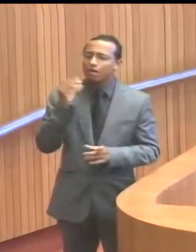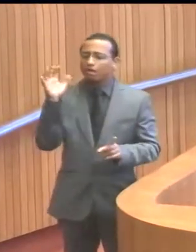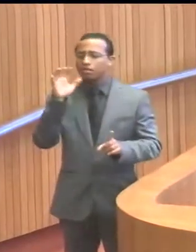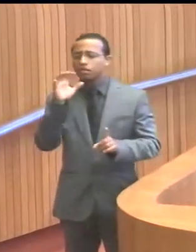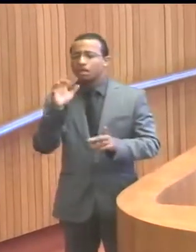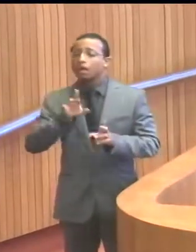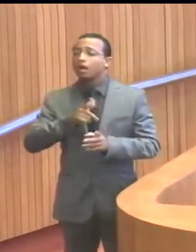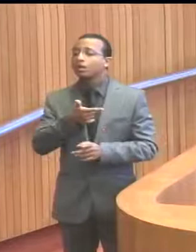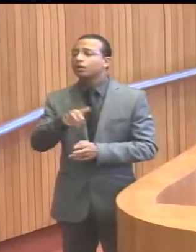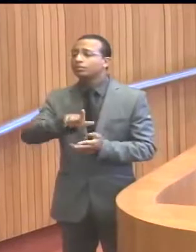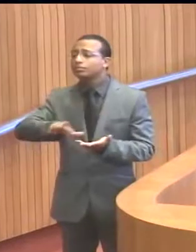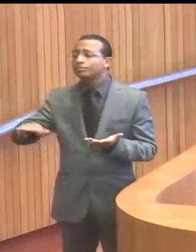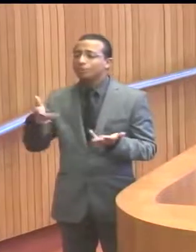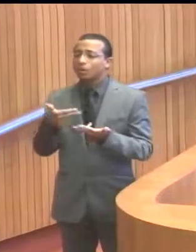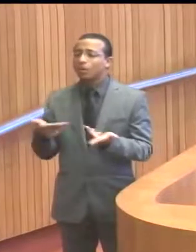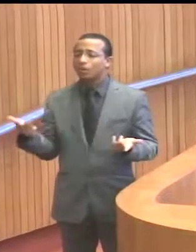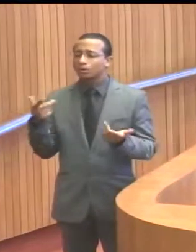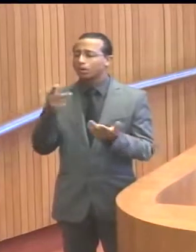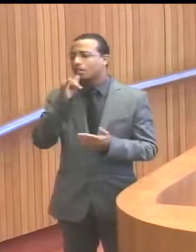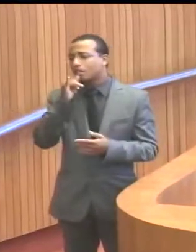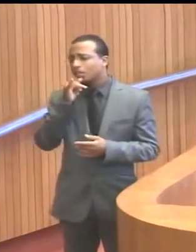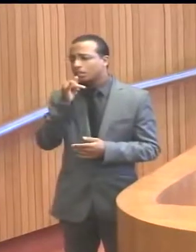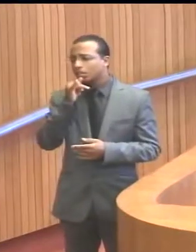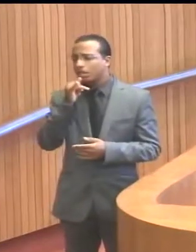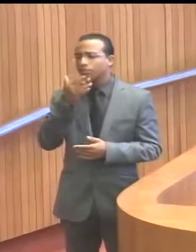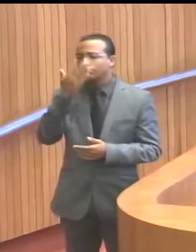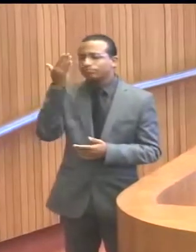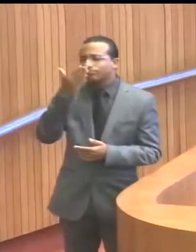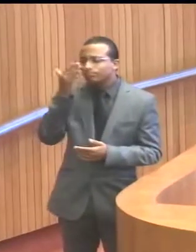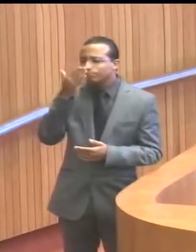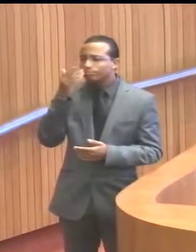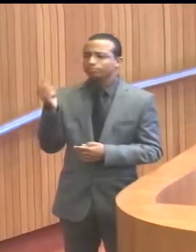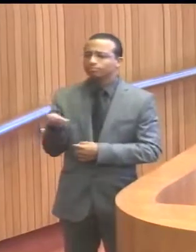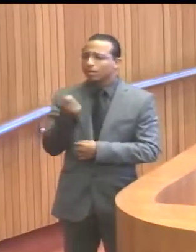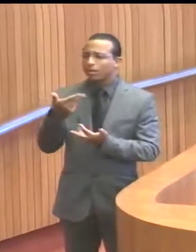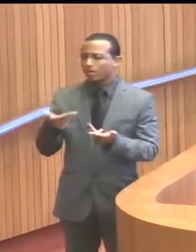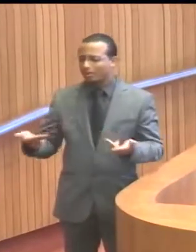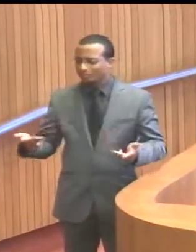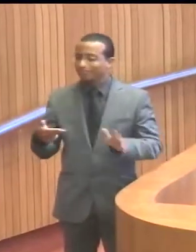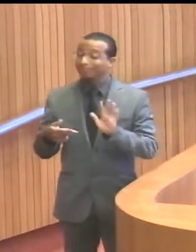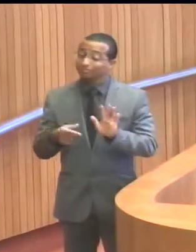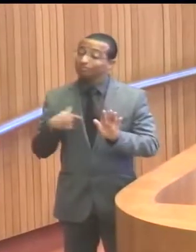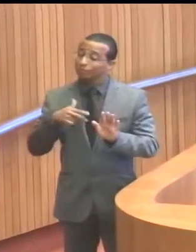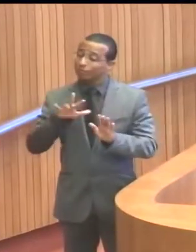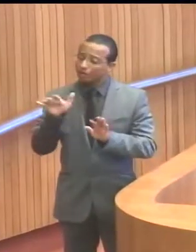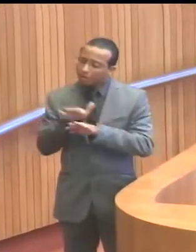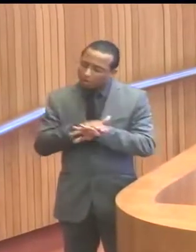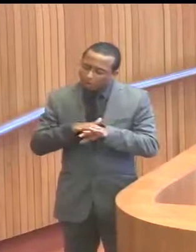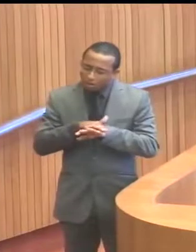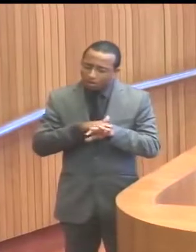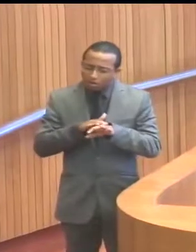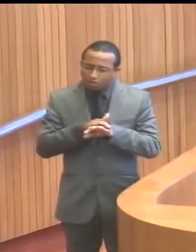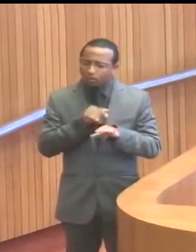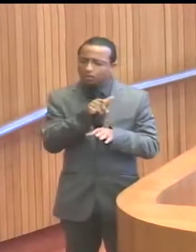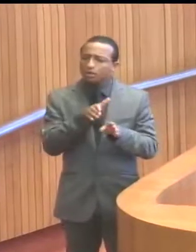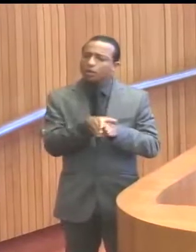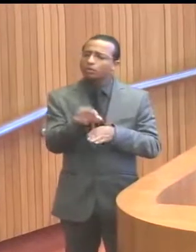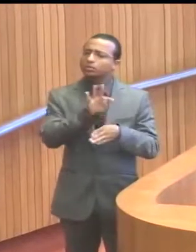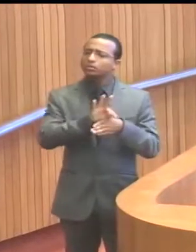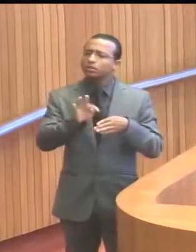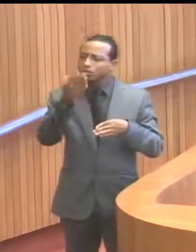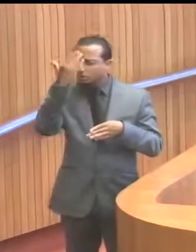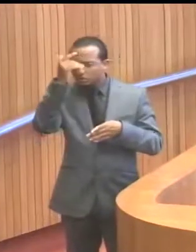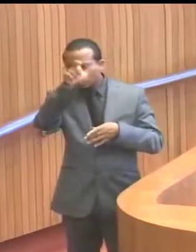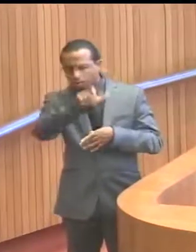situações, como prostituição. Então, nós estaremos conversando com o Conselho Tutelar, conhecendo de